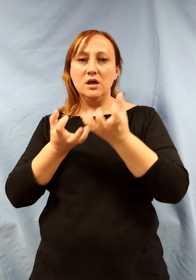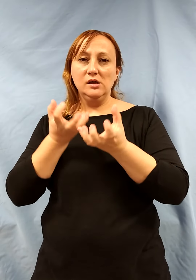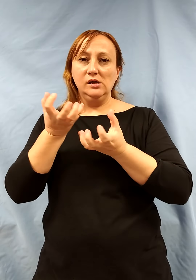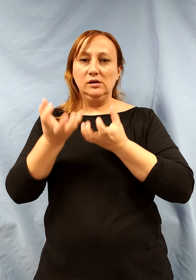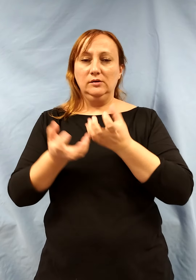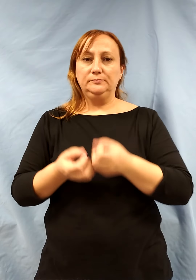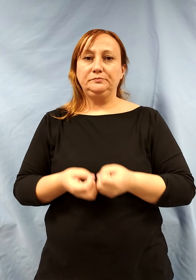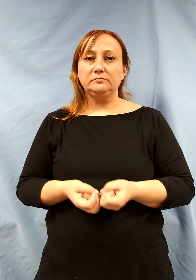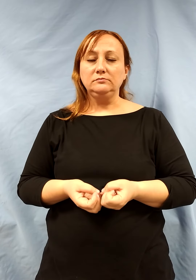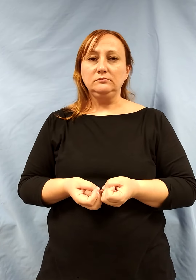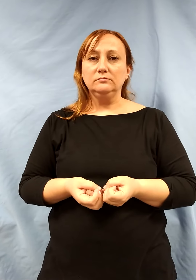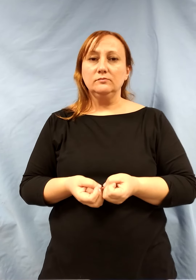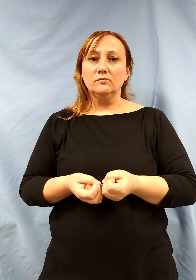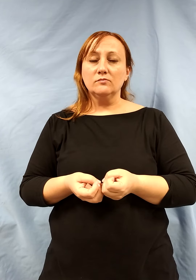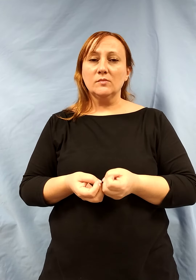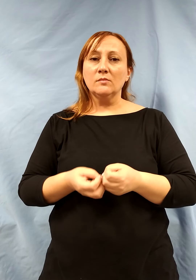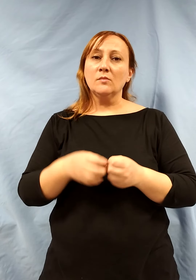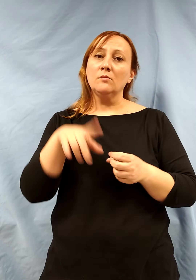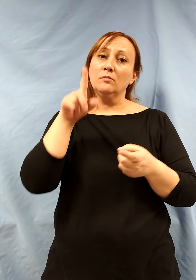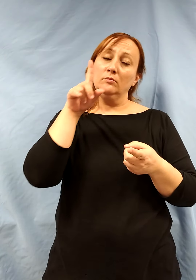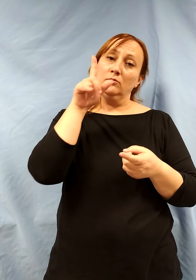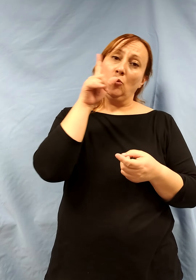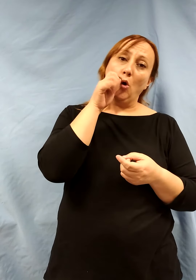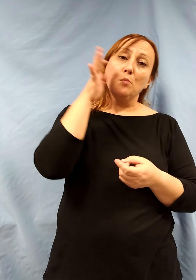Con las siguientes palabras